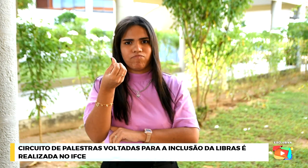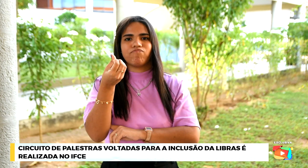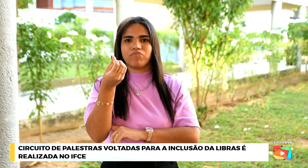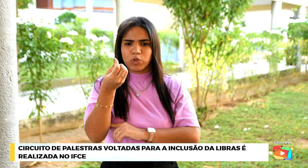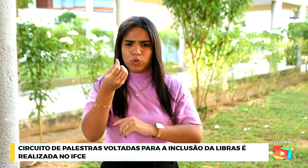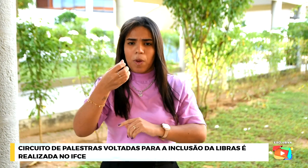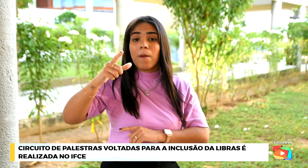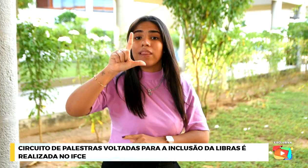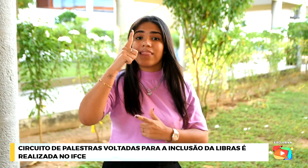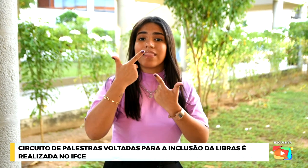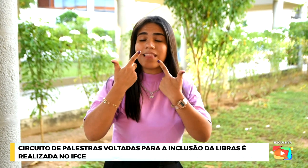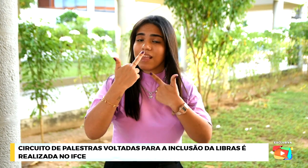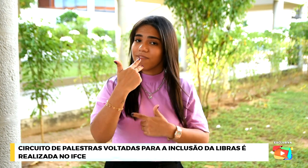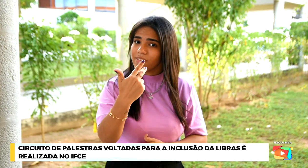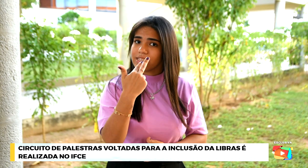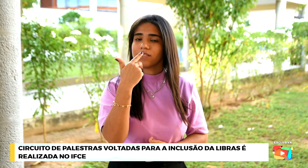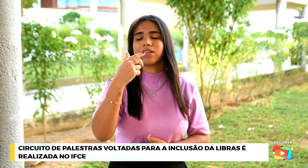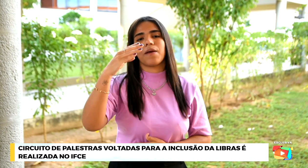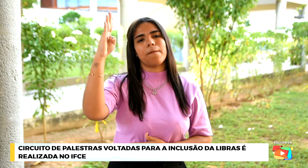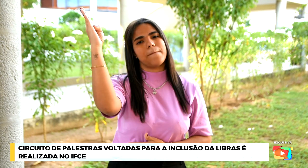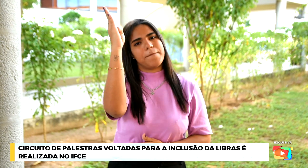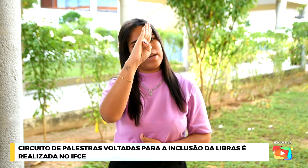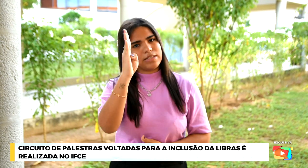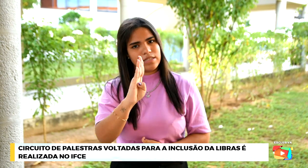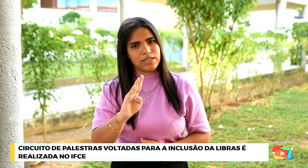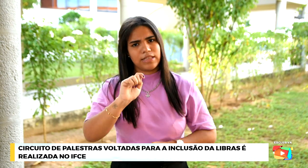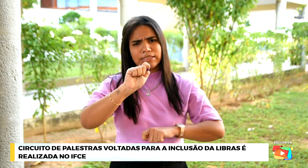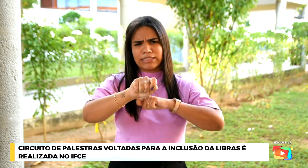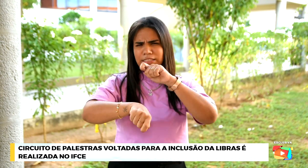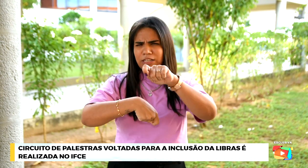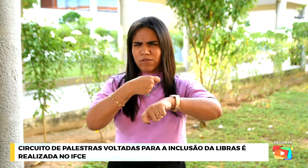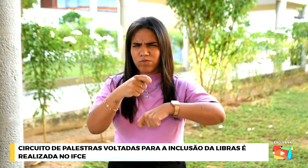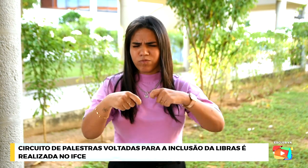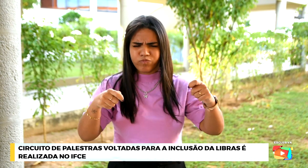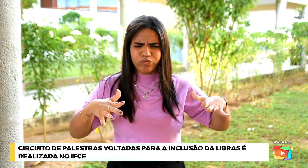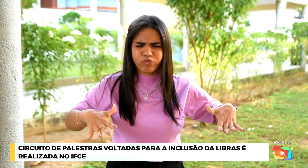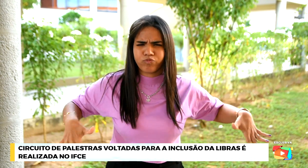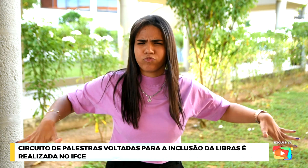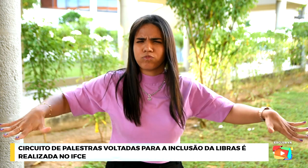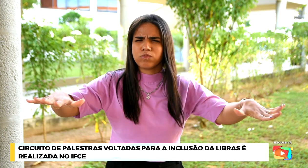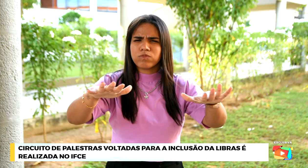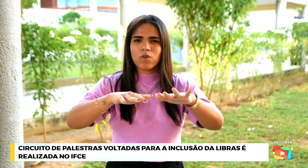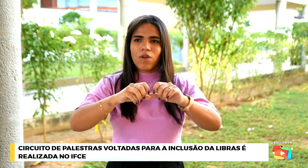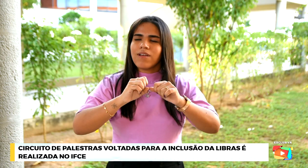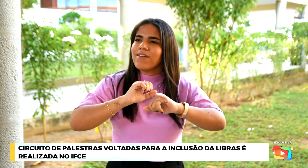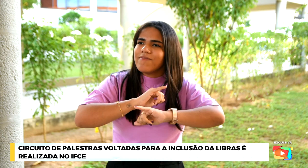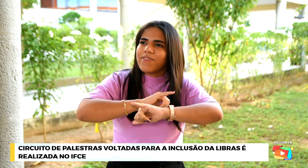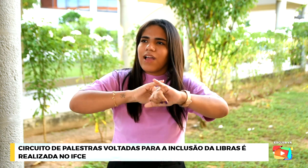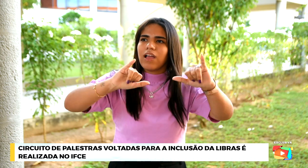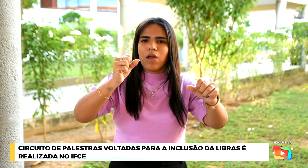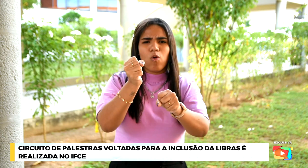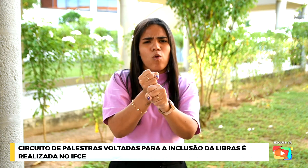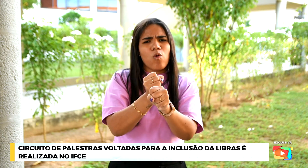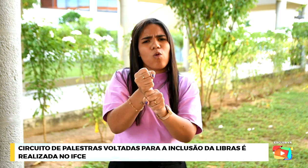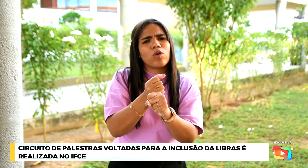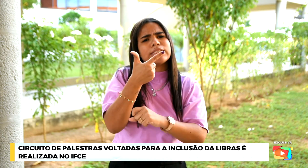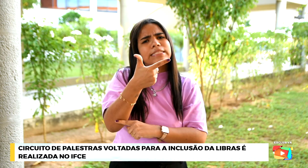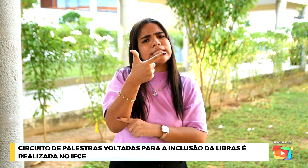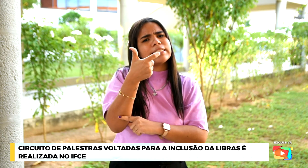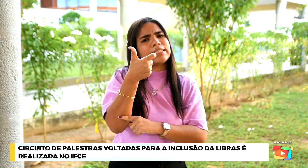.436, que é conhecida como a Lei de Libras, a lei que homologou a língua brasileira de sinais e que